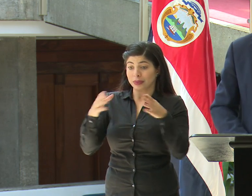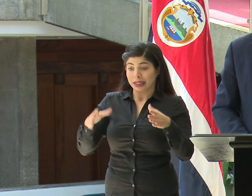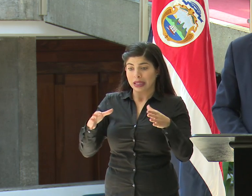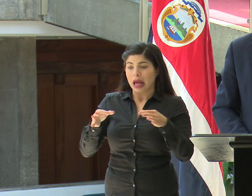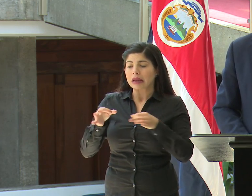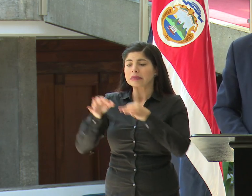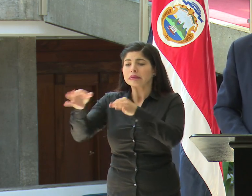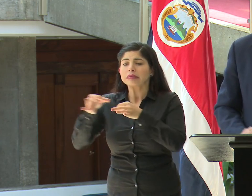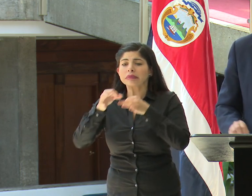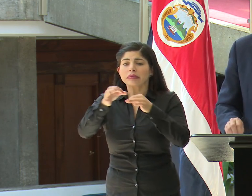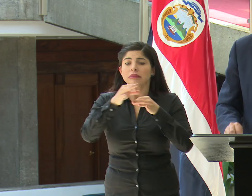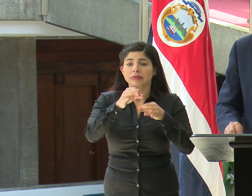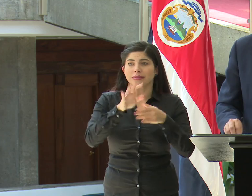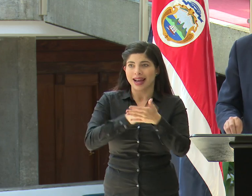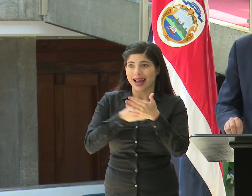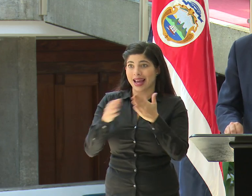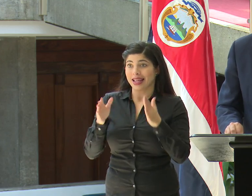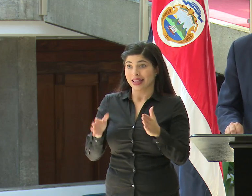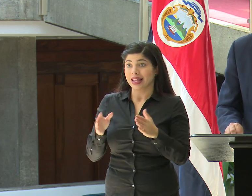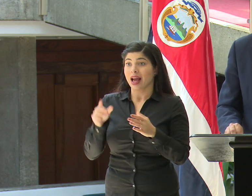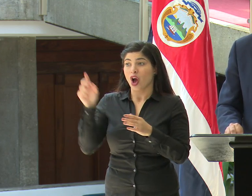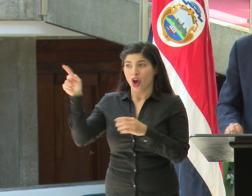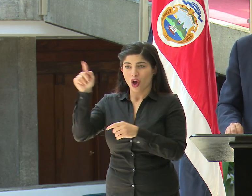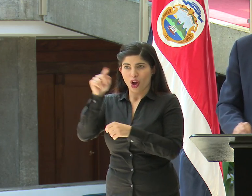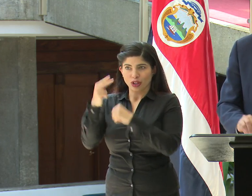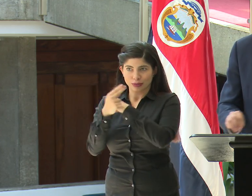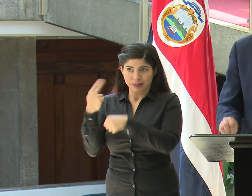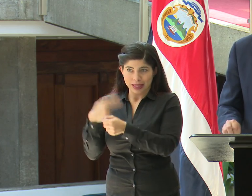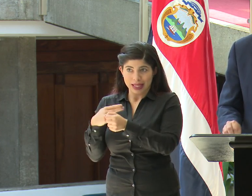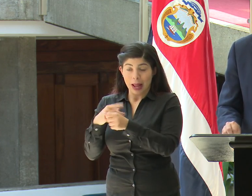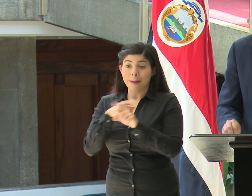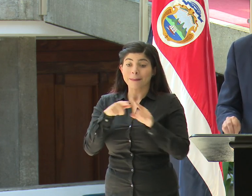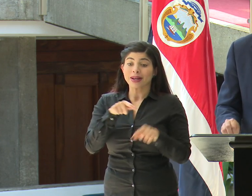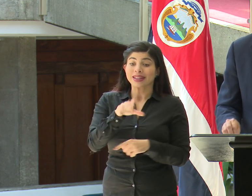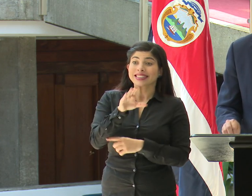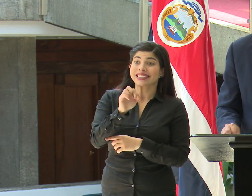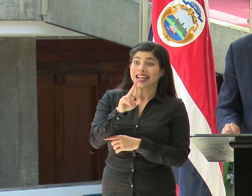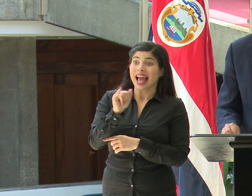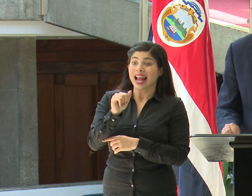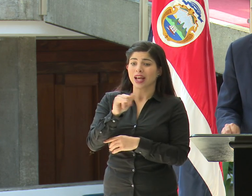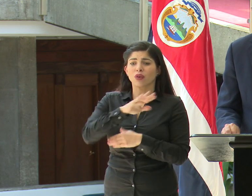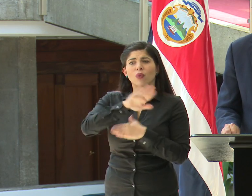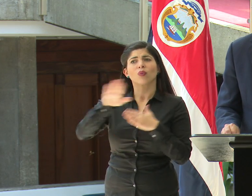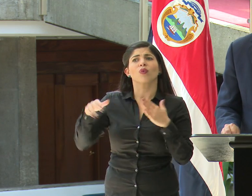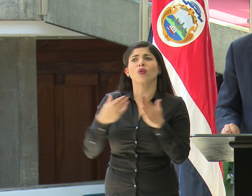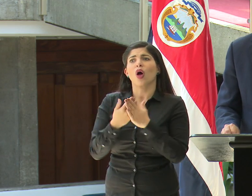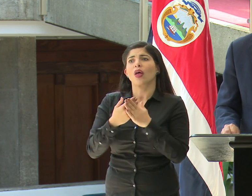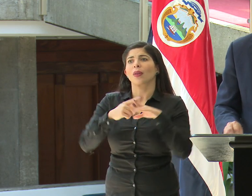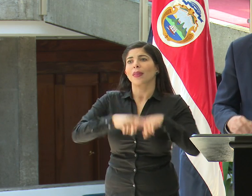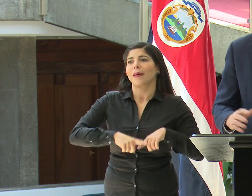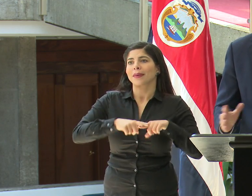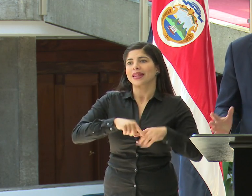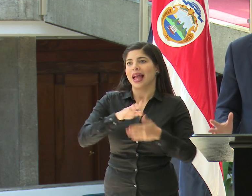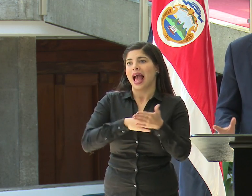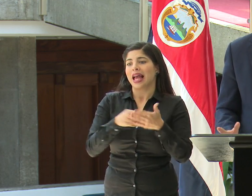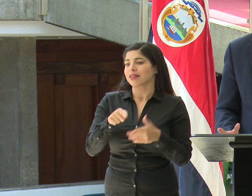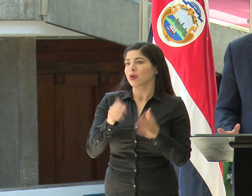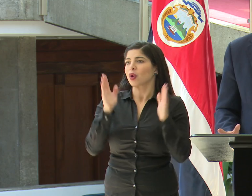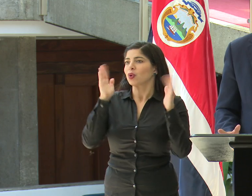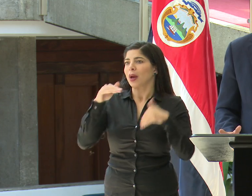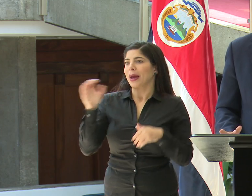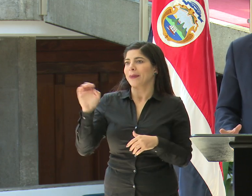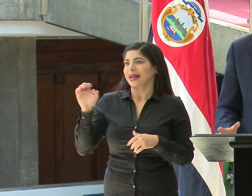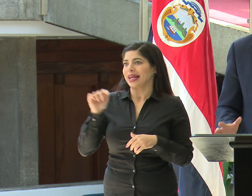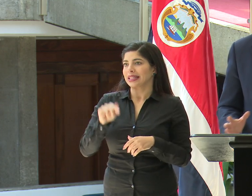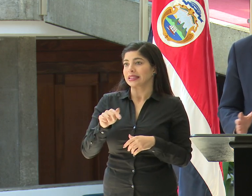programable, pues resulta que en el CENARE todo es programable. Ahí no hay emergencias.